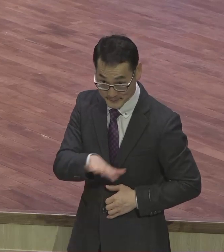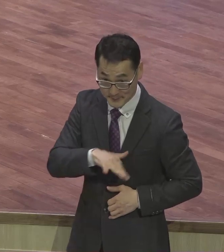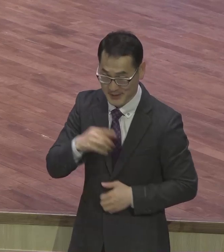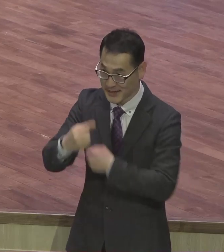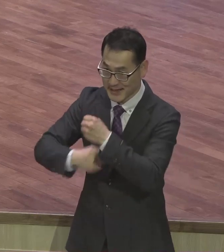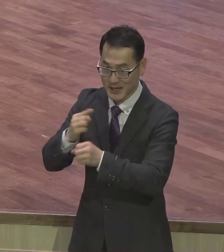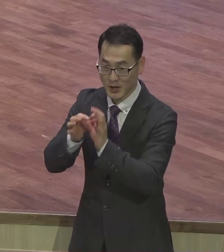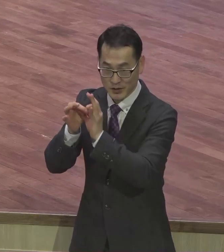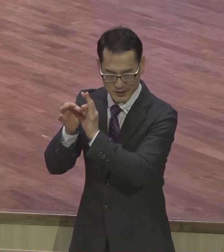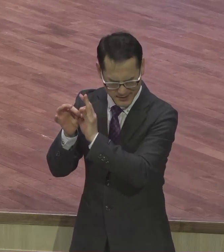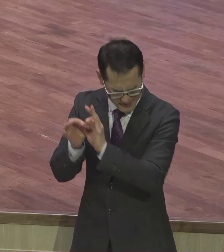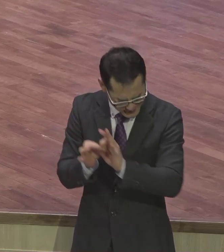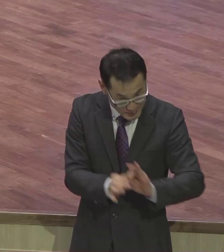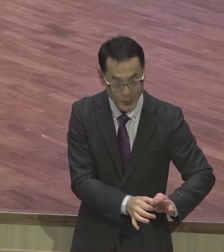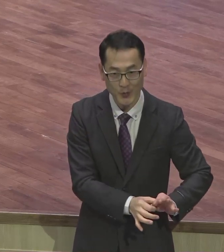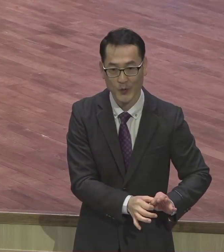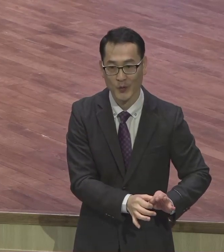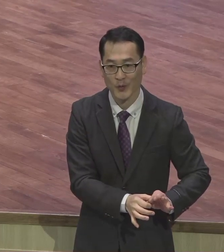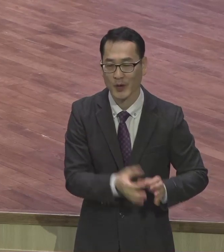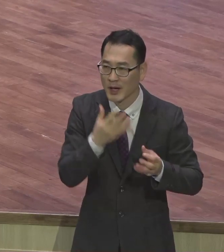사는 내용이 어떻게 되느냐. 축제를 해야 돼요.